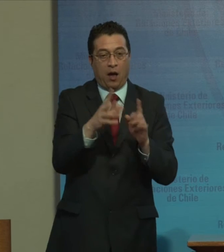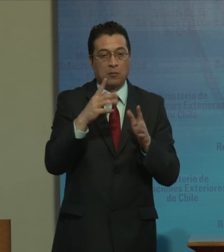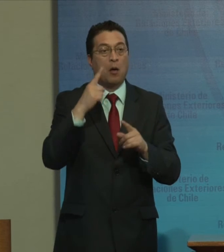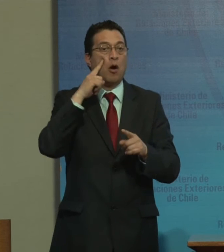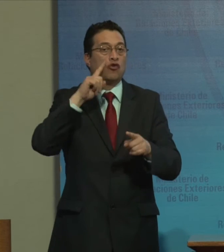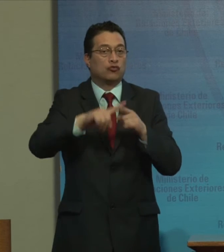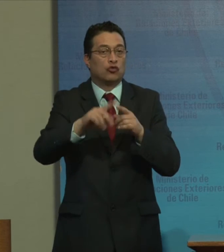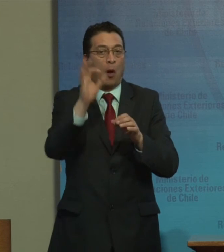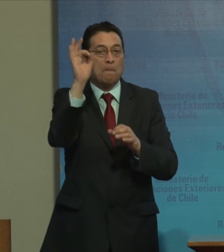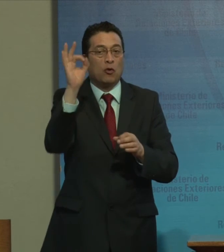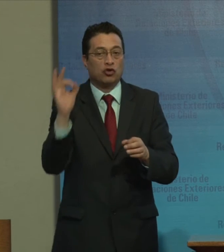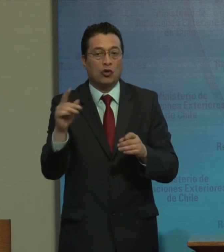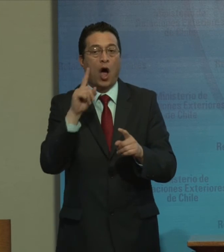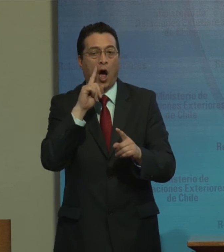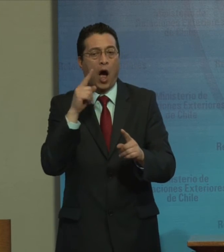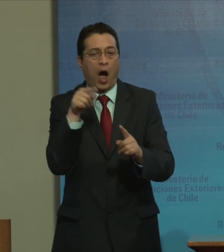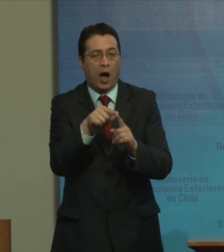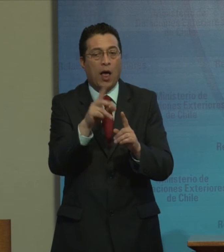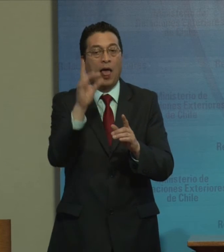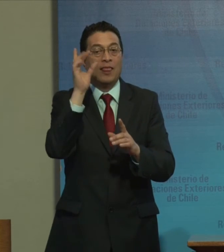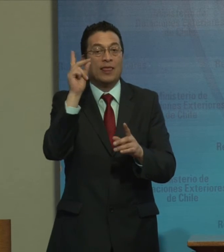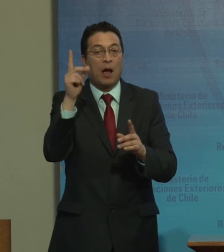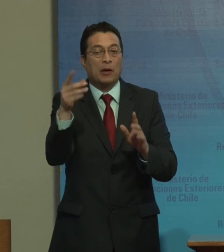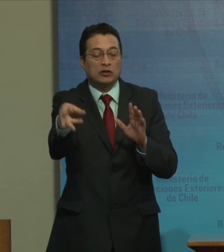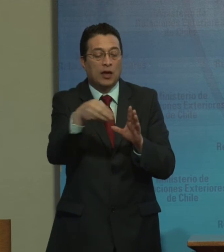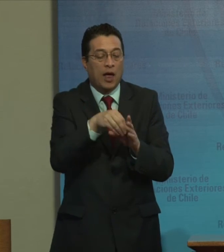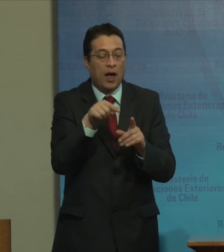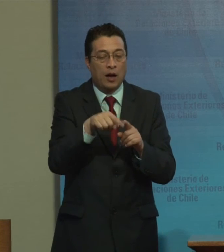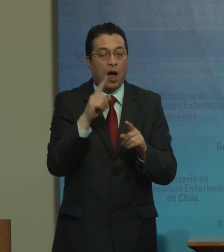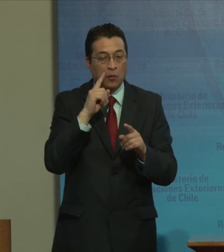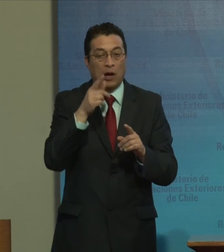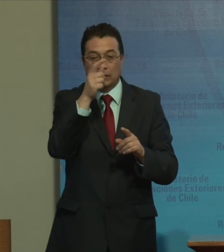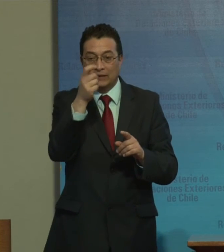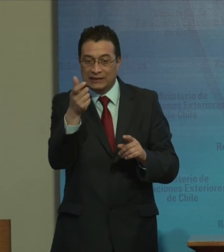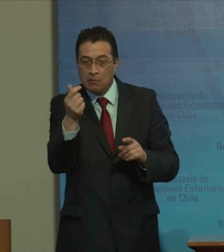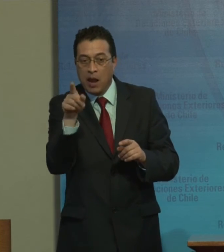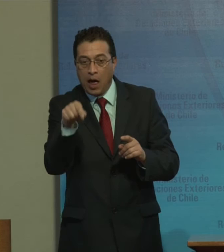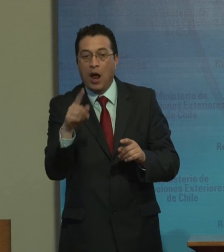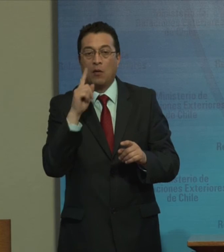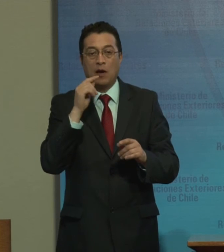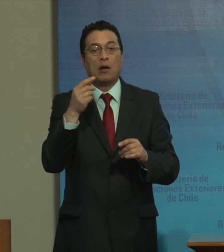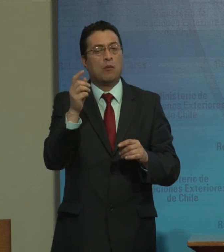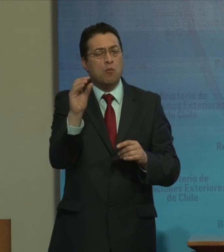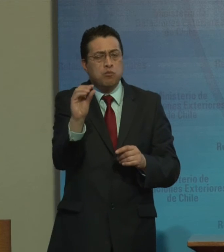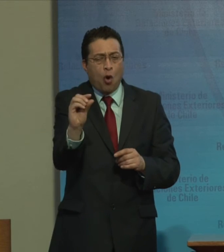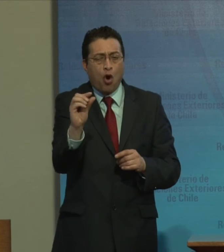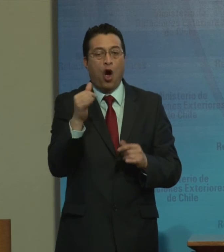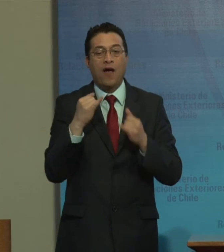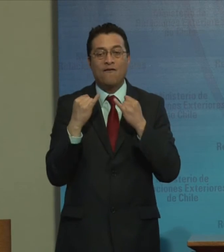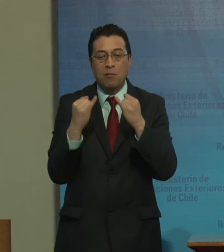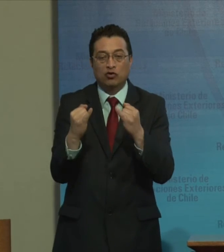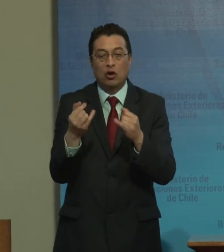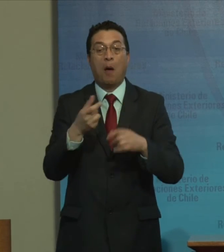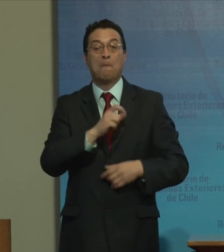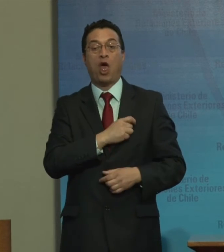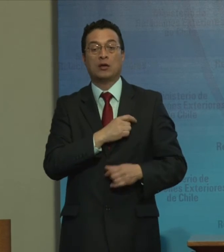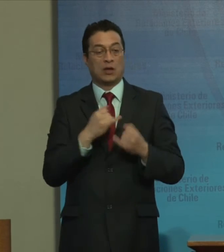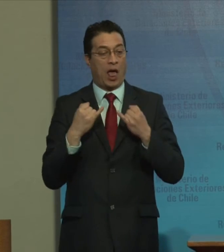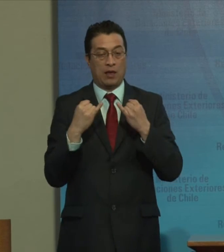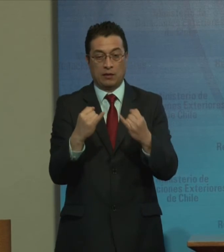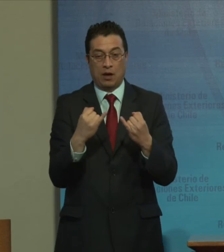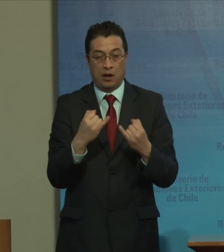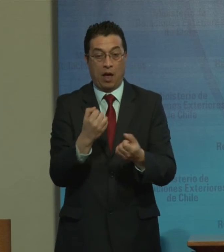porcentaje De ellas Que presenta Alguna discapacidad Situación similar Ocurre Con la escasa Información De las policías